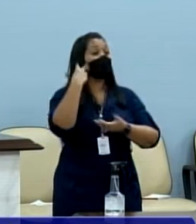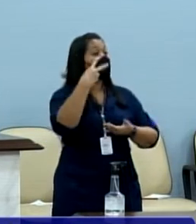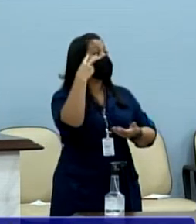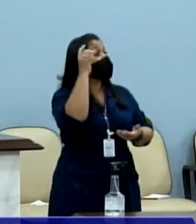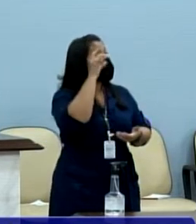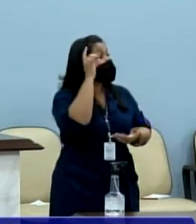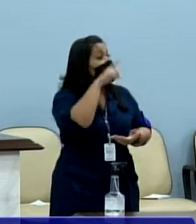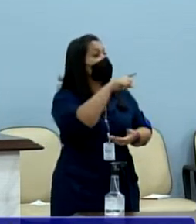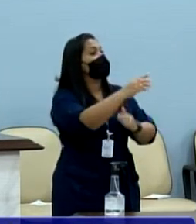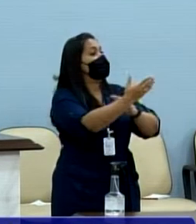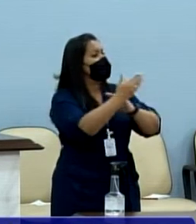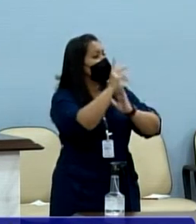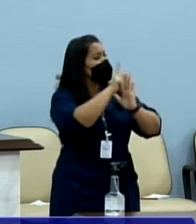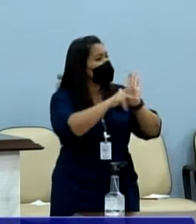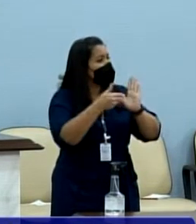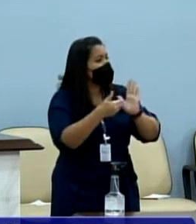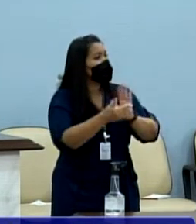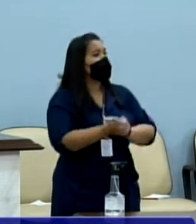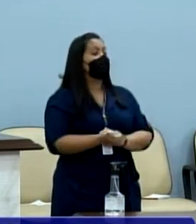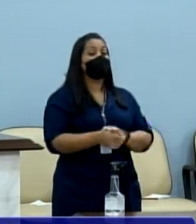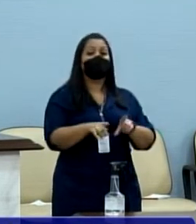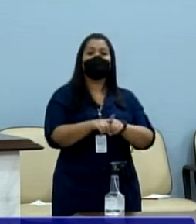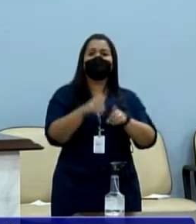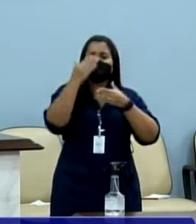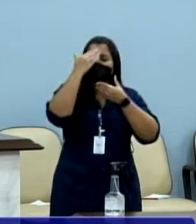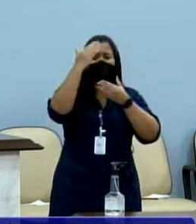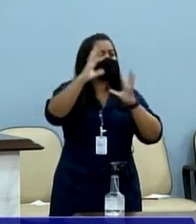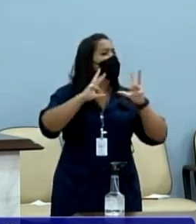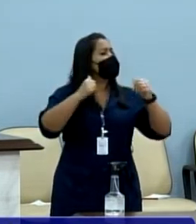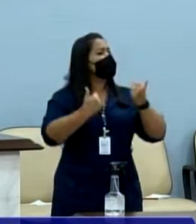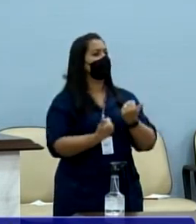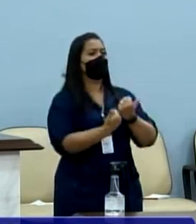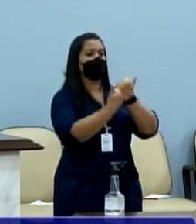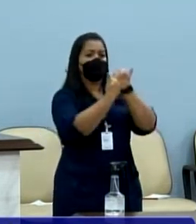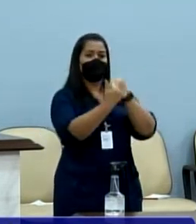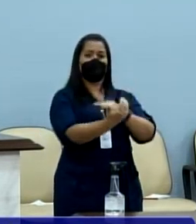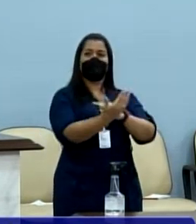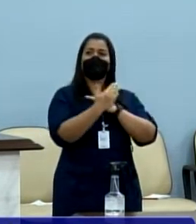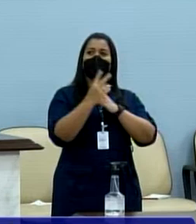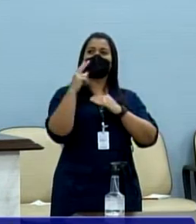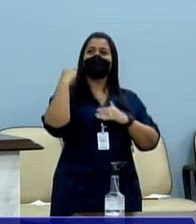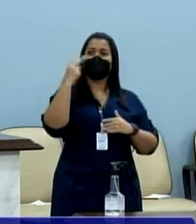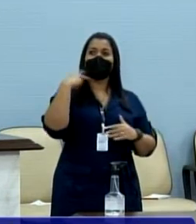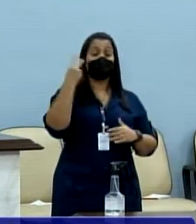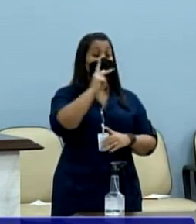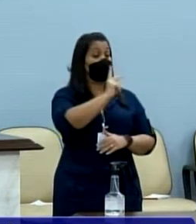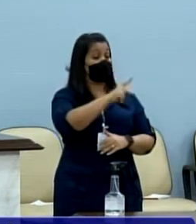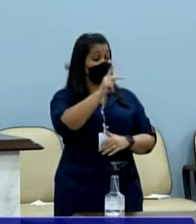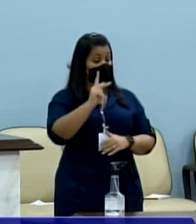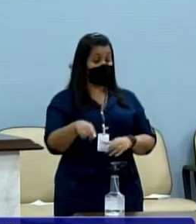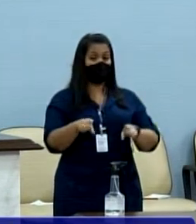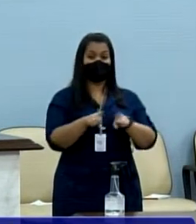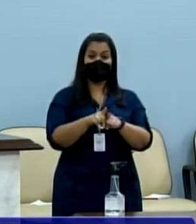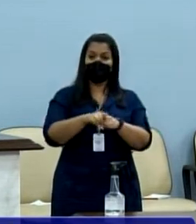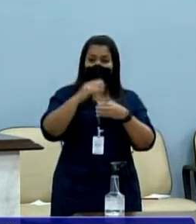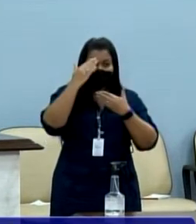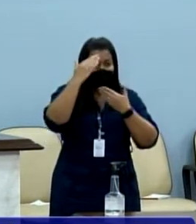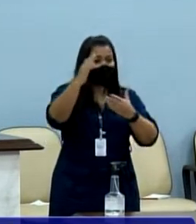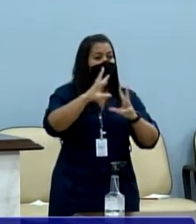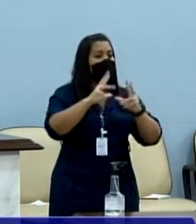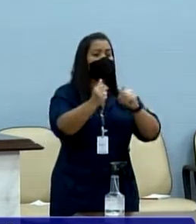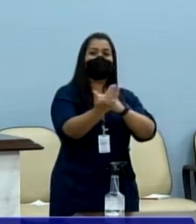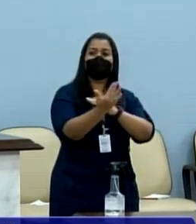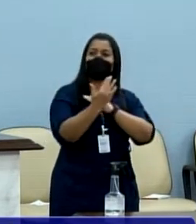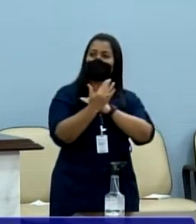Moura, que nos auxiliou nesse projeto e agradecer todo o apoio e auxílio do vereador Renato Pupo. Muito obrigado por todo o auxílio